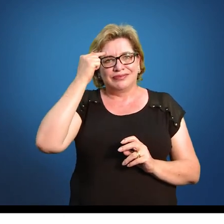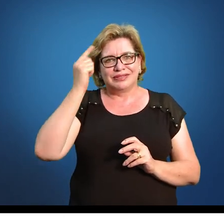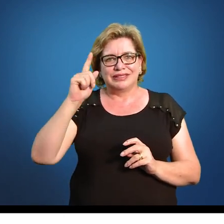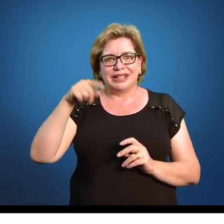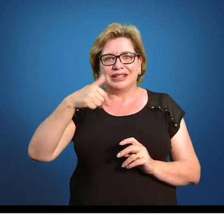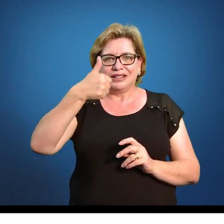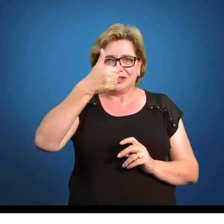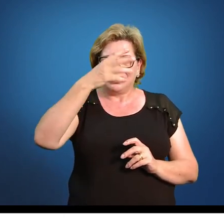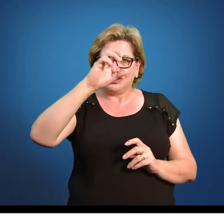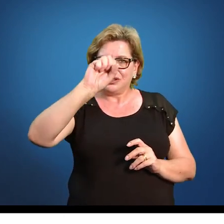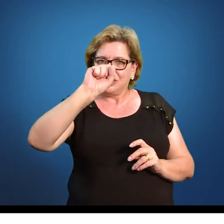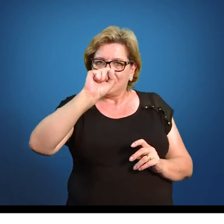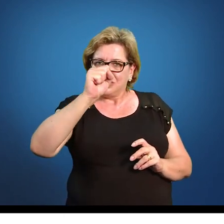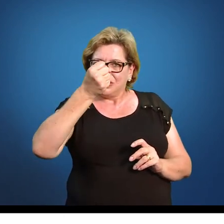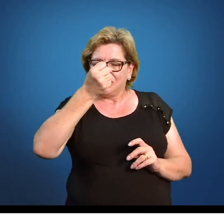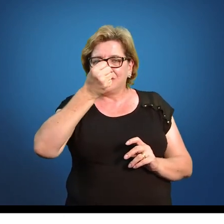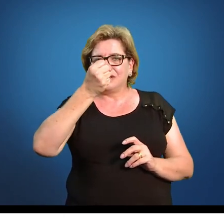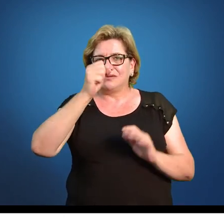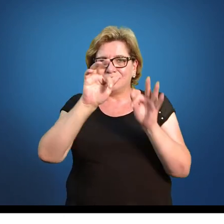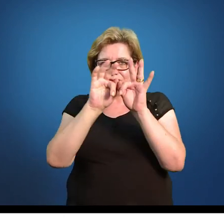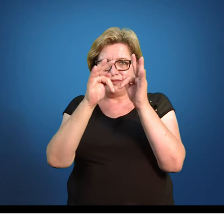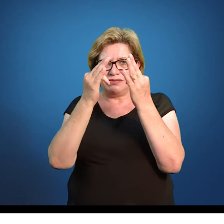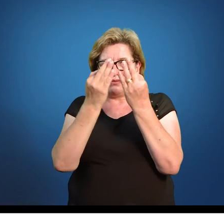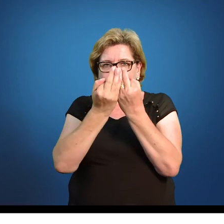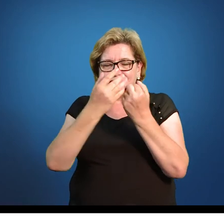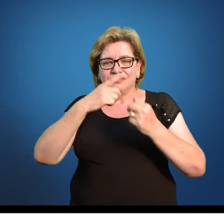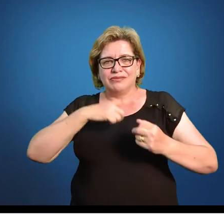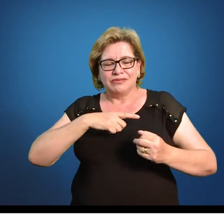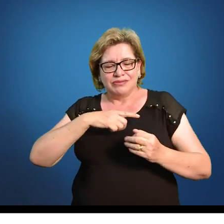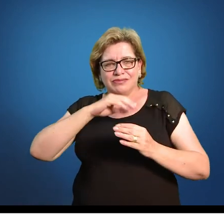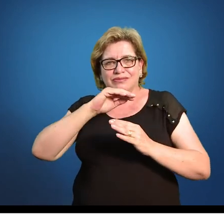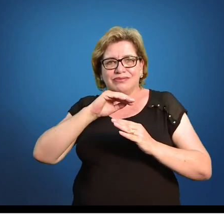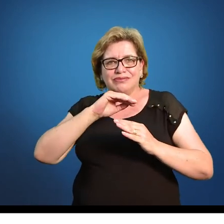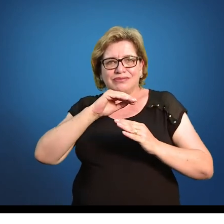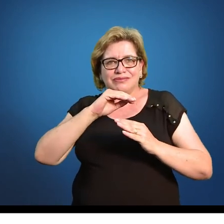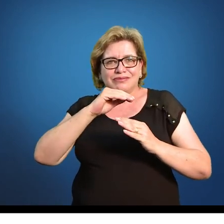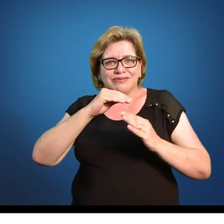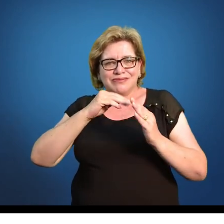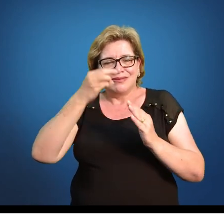famílias têm até 3 filhos. Eu posso falar isso.